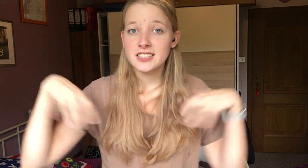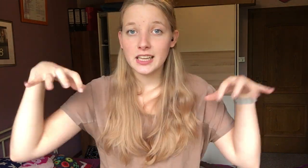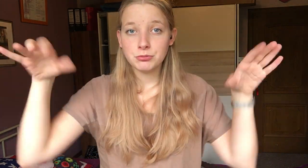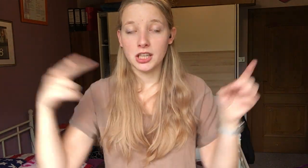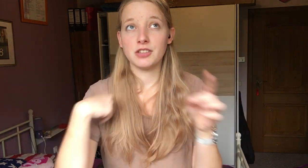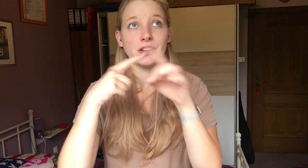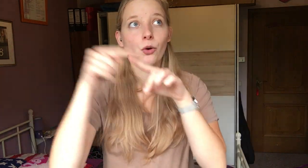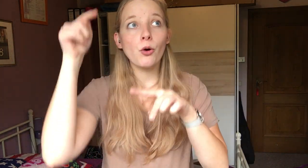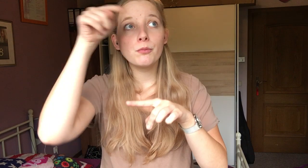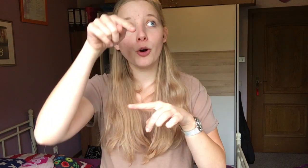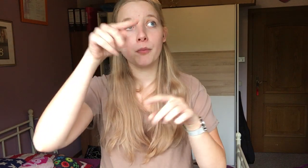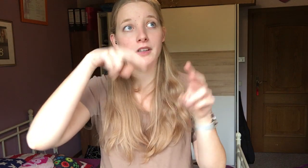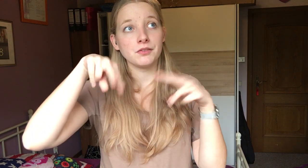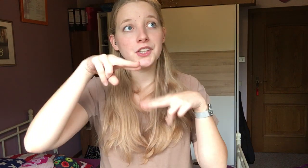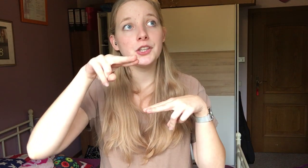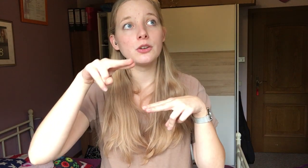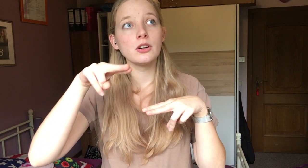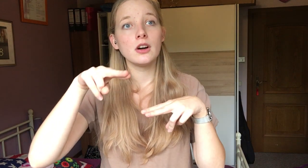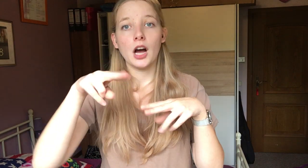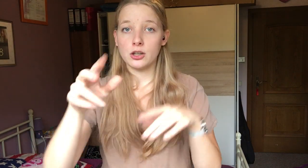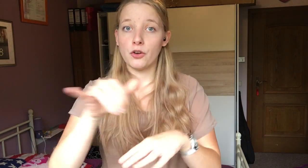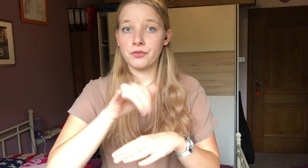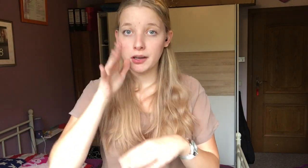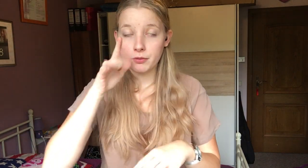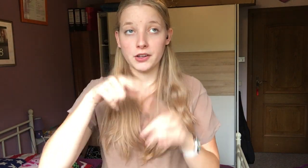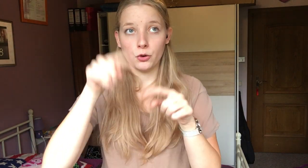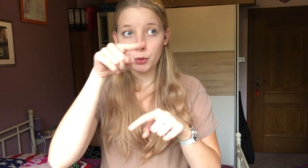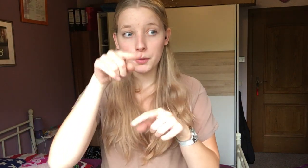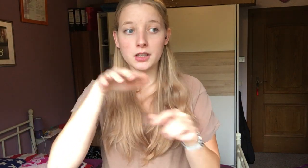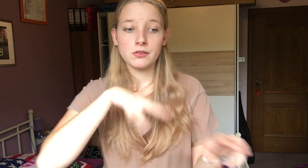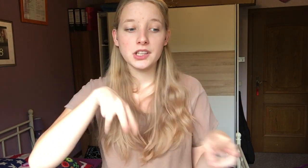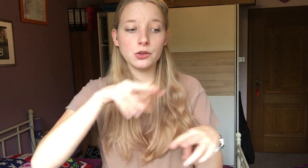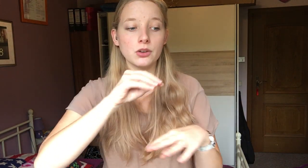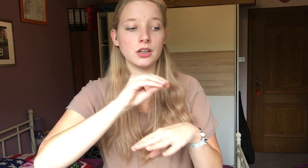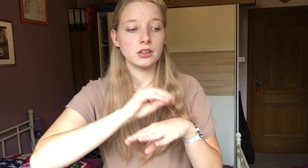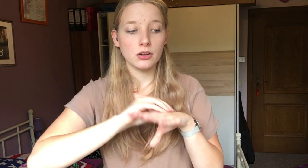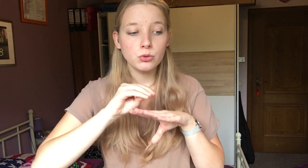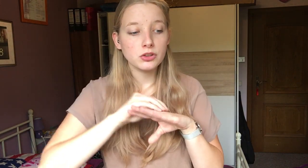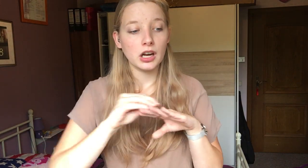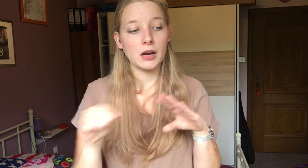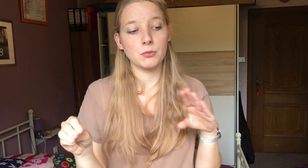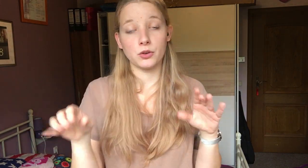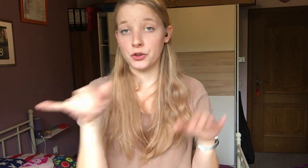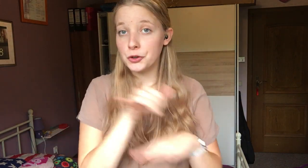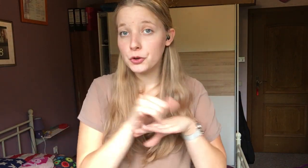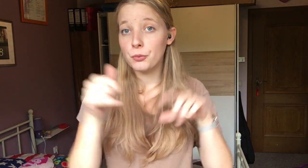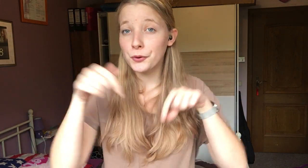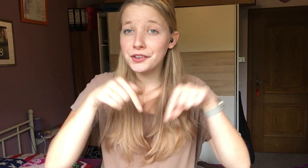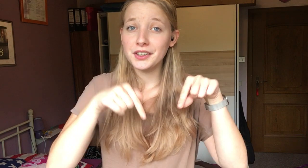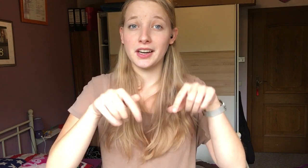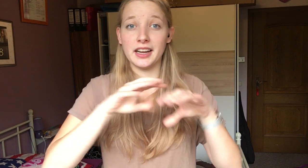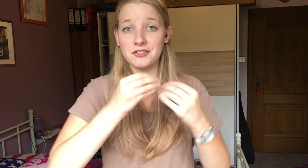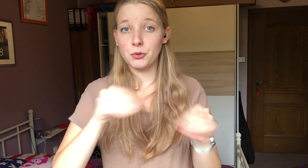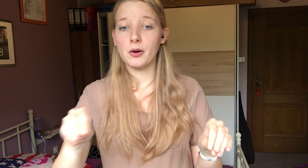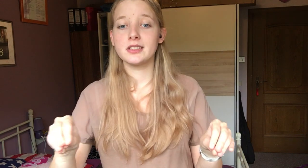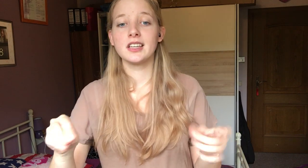Snapchat. Ich werde oben noch in einem Video, also auf Facebook werde ich oben noch in einem Video zuschreiben und in YouTube, unten in der Infobox,